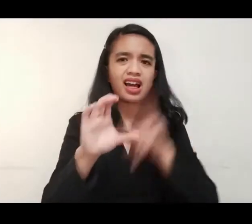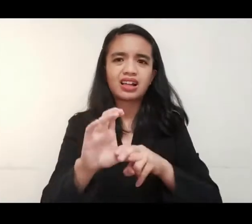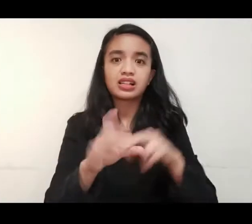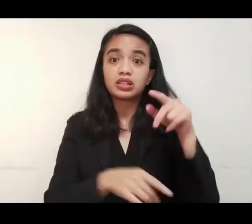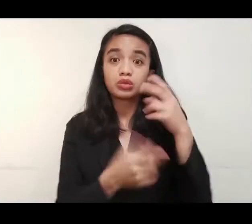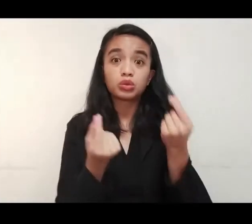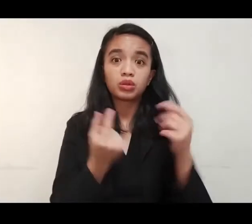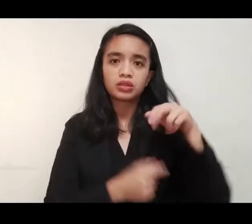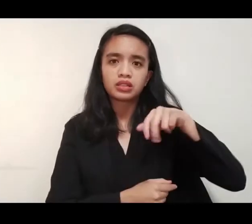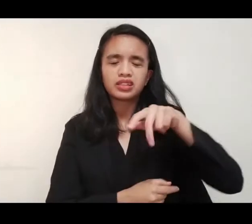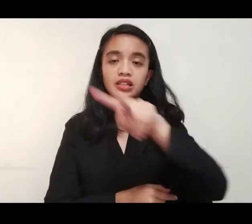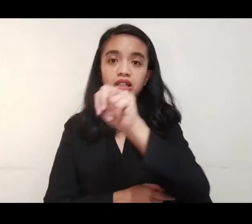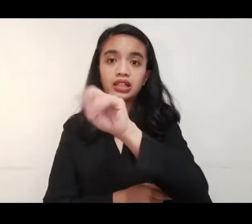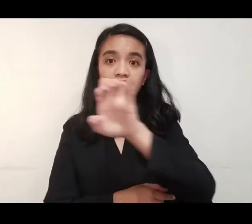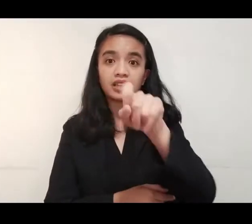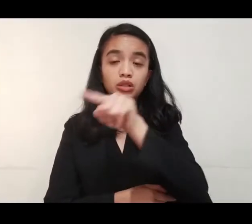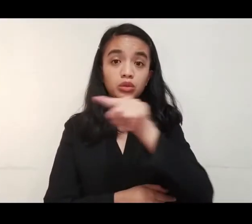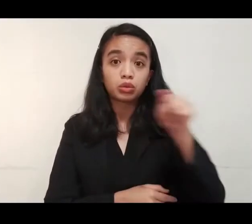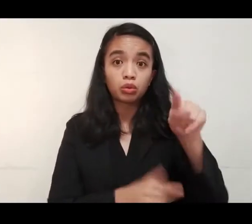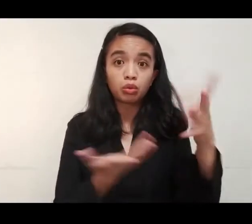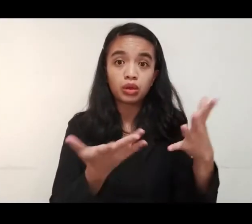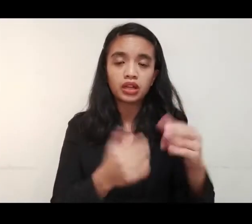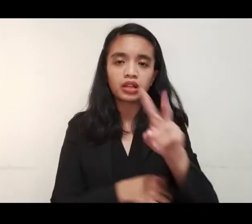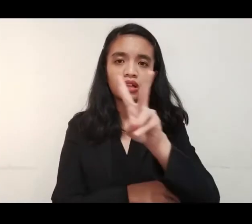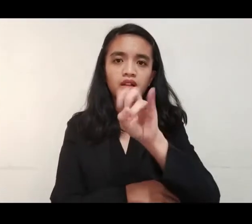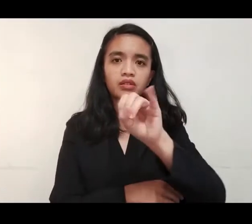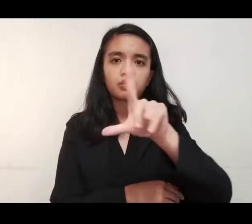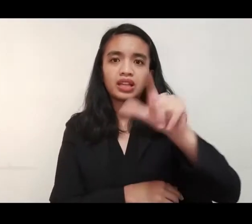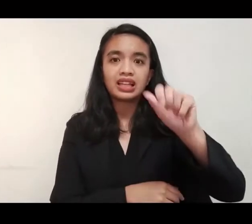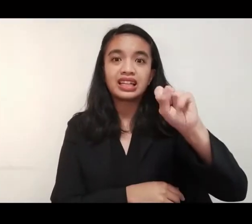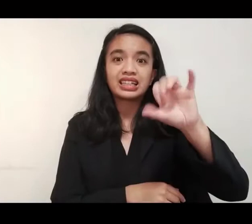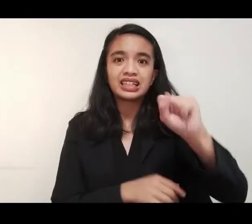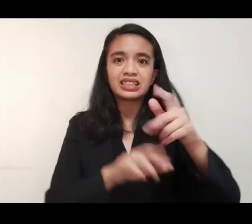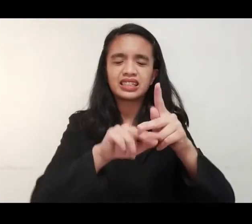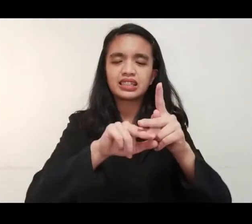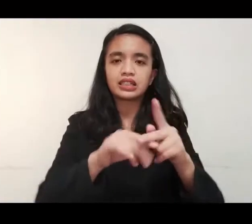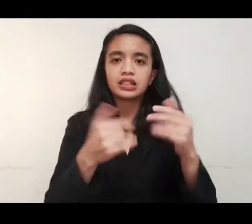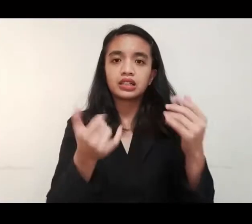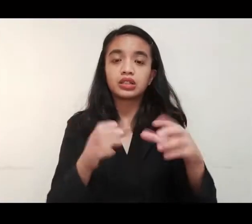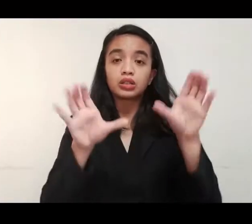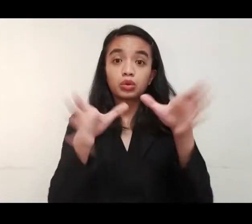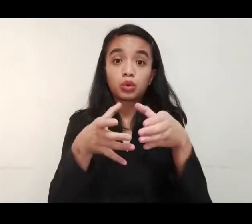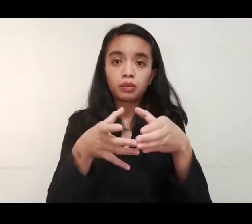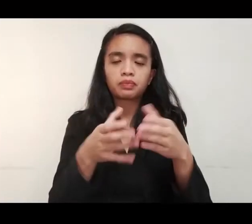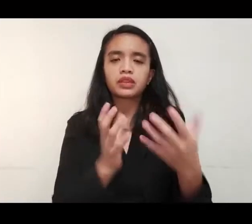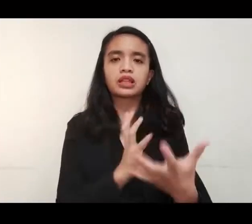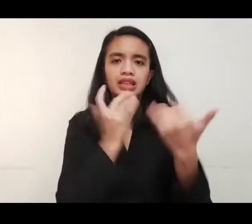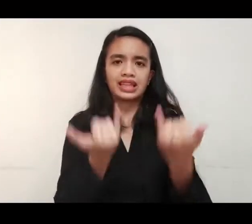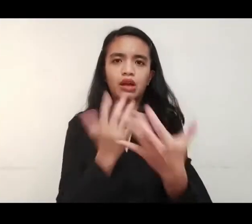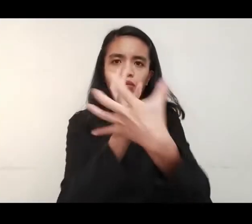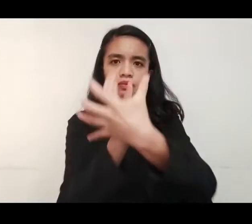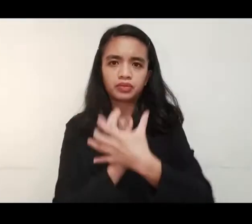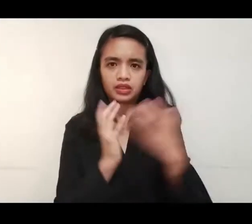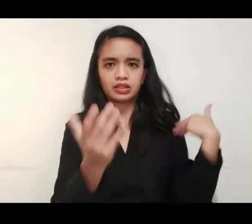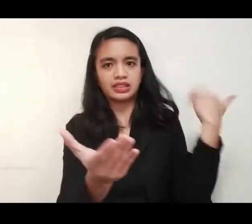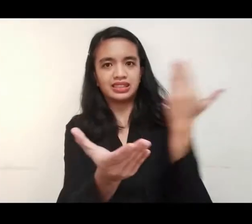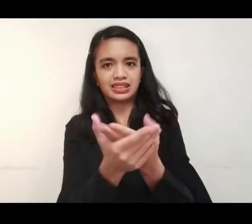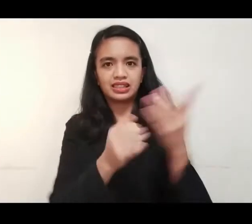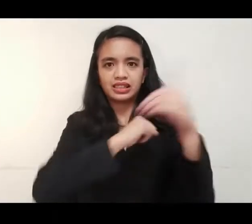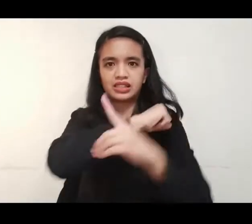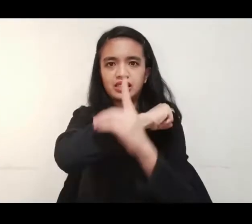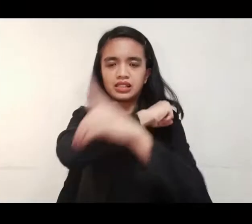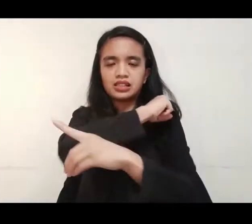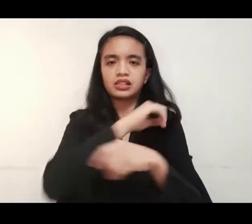-uwi, naglakad sila mula Nueva Ecija hanggang sa Villesis, Pangasinan. Agad isinailalim ang grupo sa quarantine pagdating ng